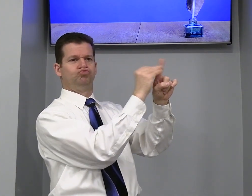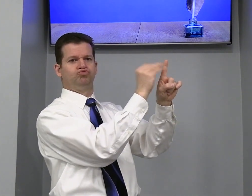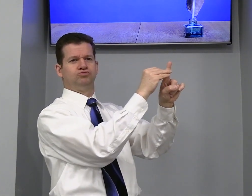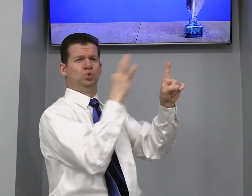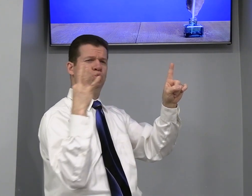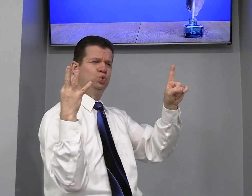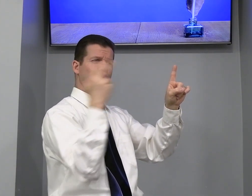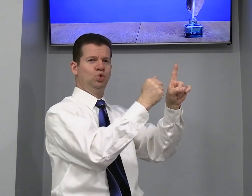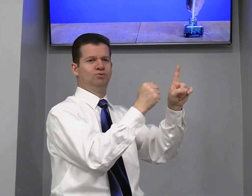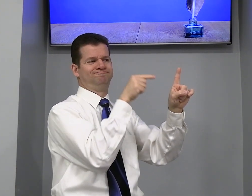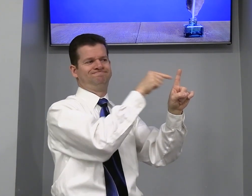Tudo